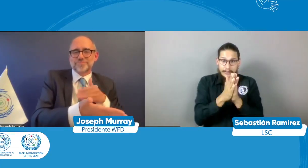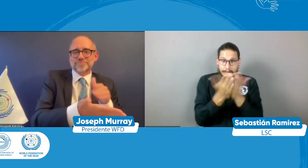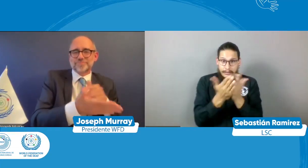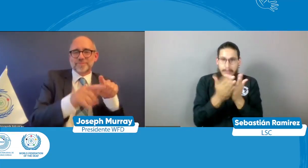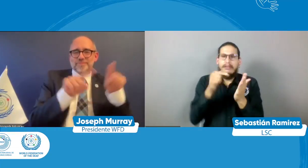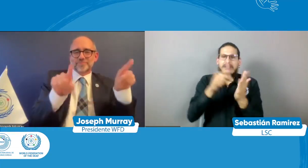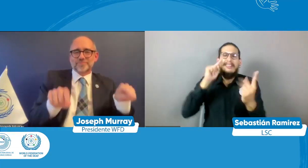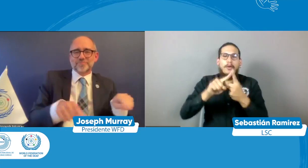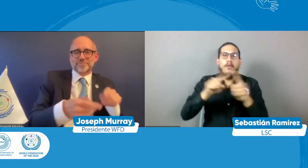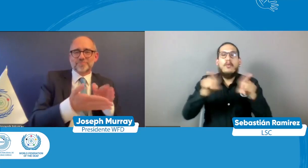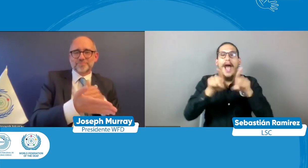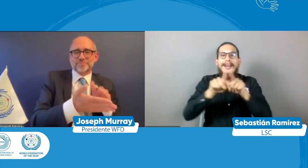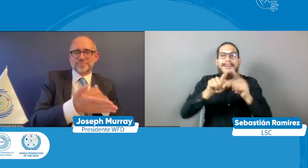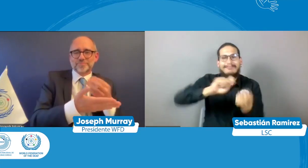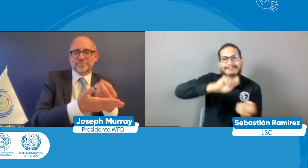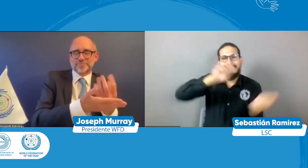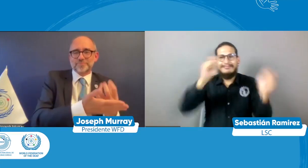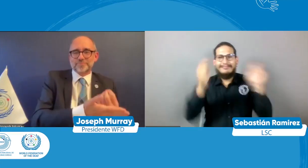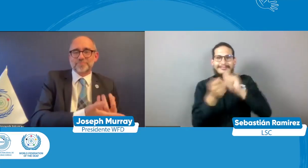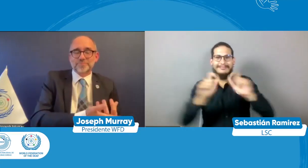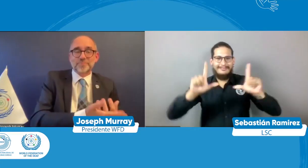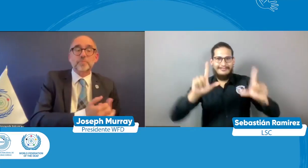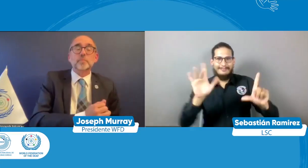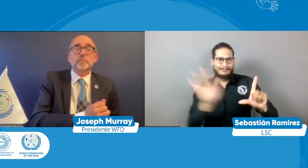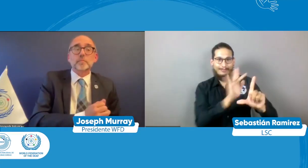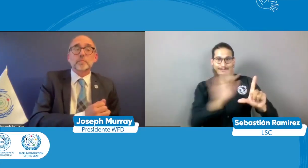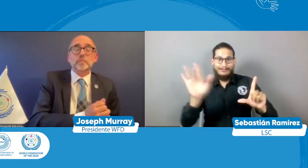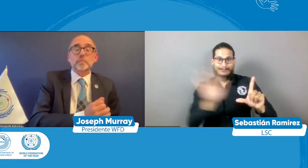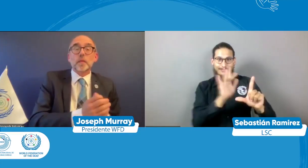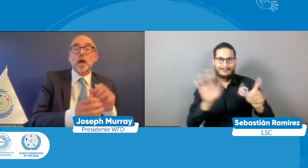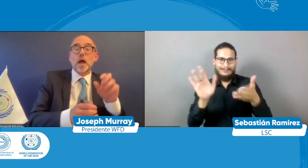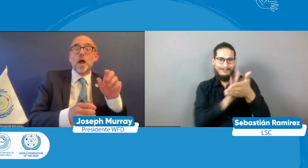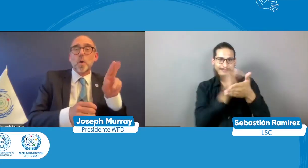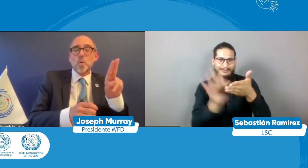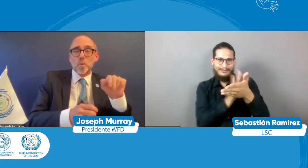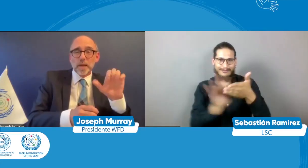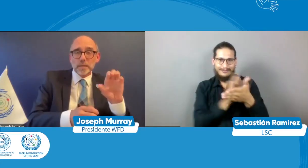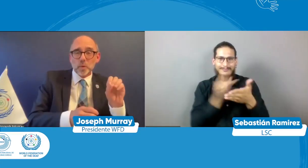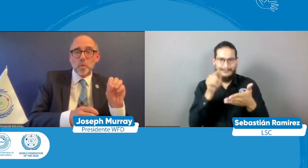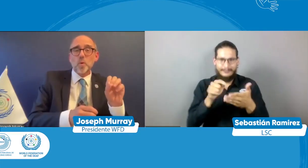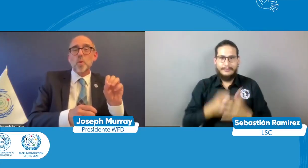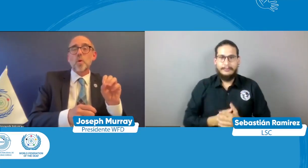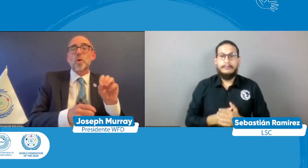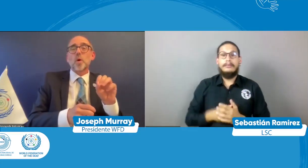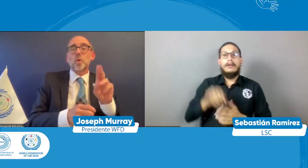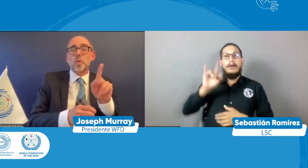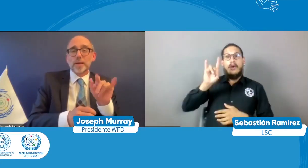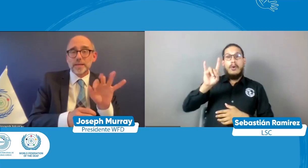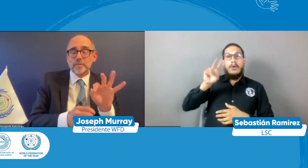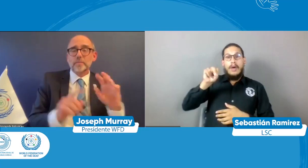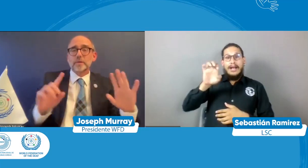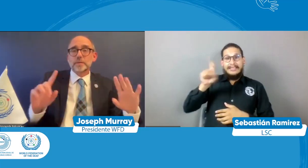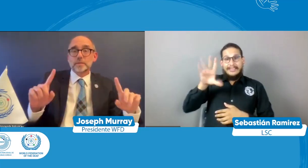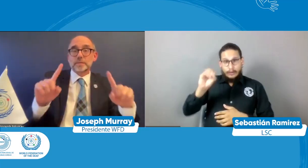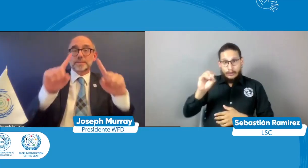tenemos digamos la seña para el libro y ya ahora sale esta nueva seña para los libros en lengua de señas